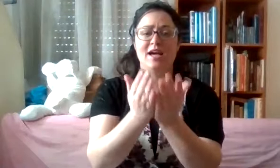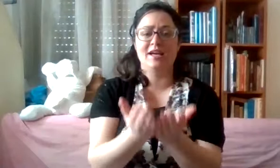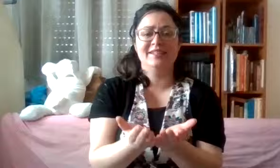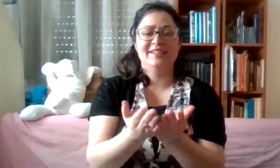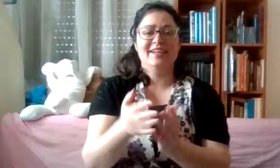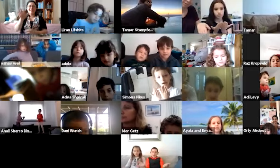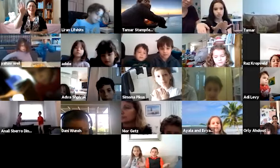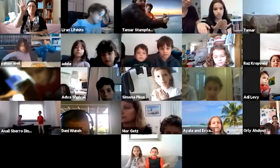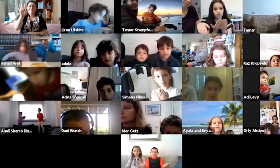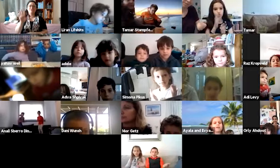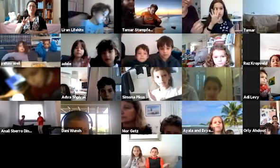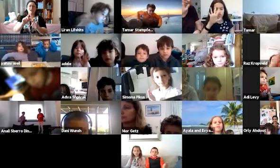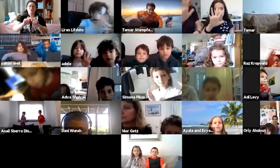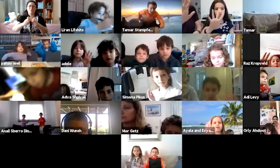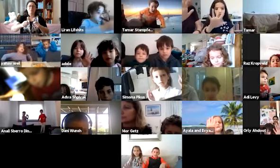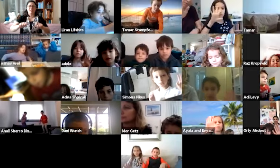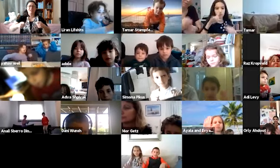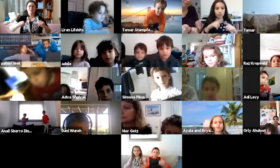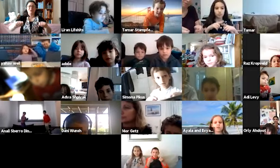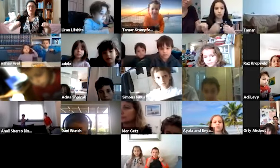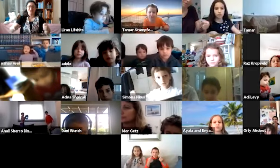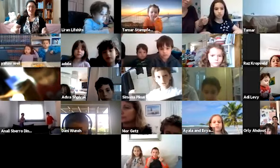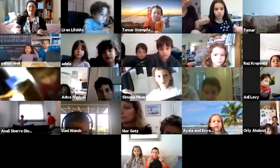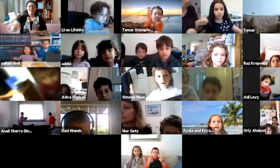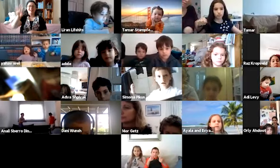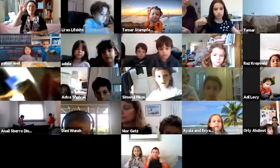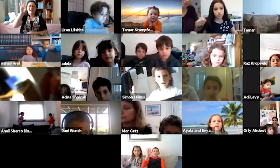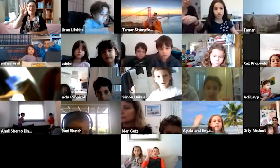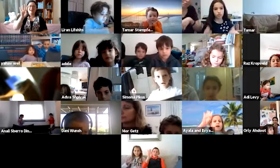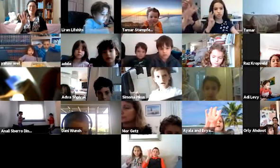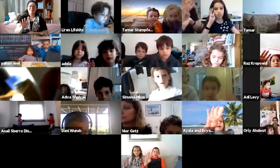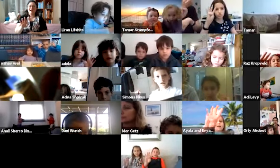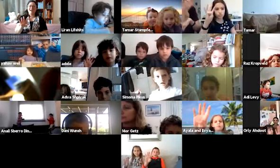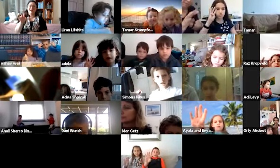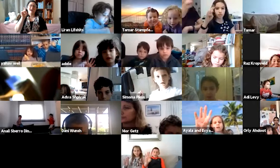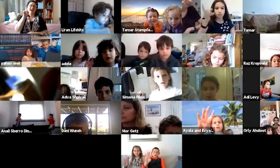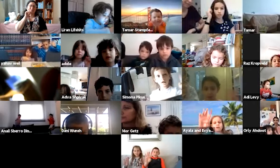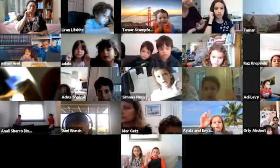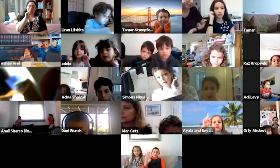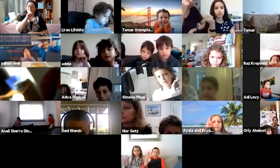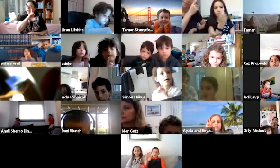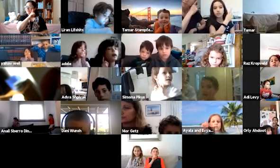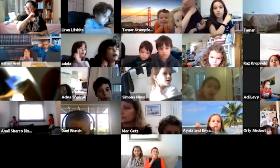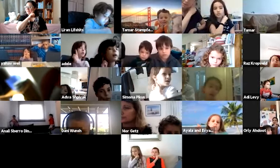חמישה חומשי תורה ארבעה אמהות.